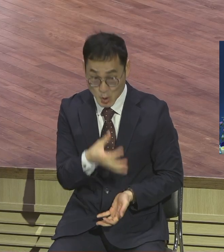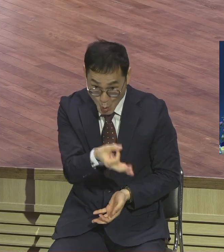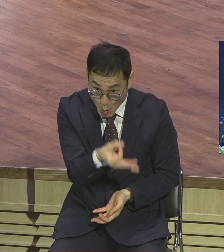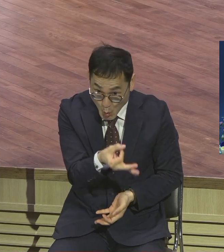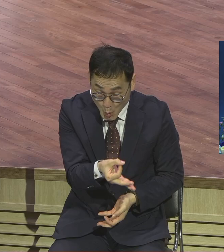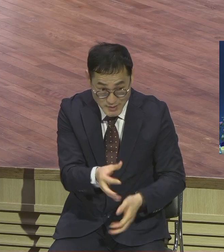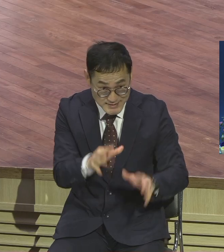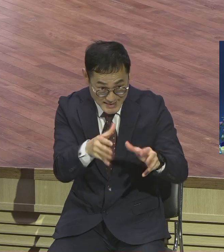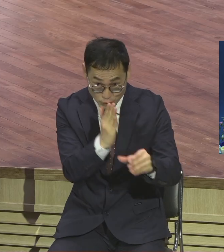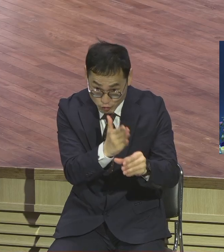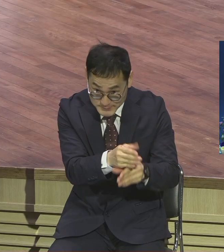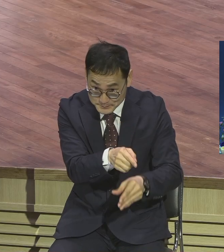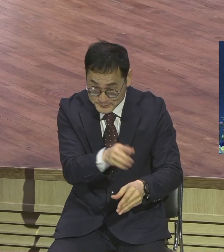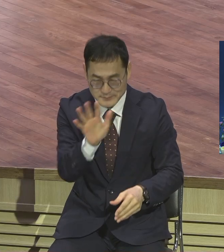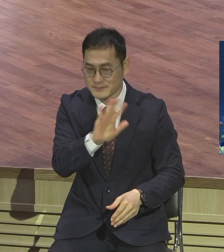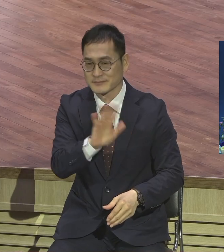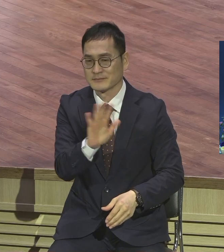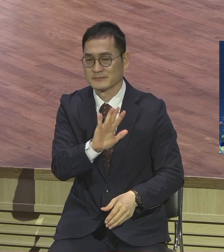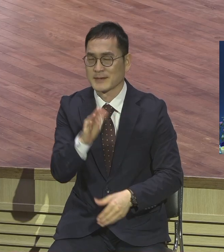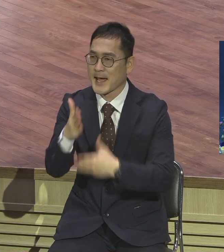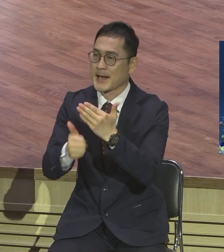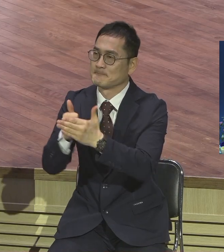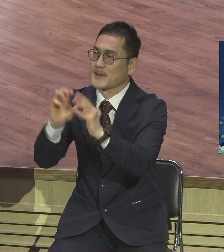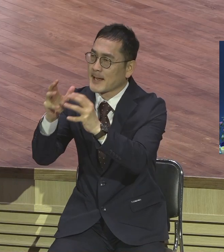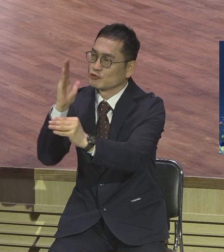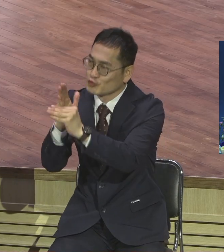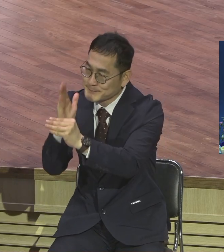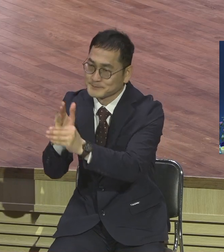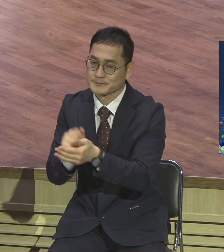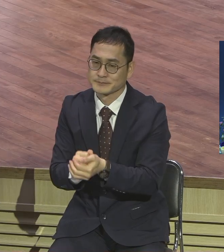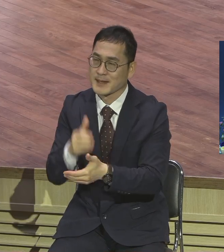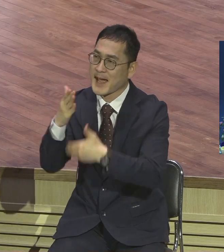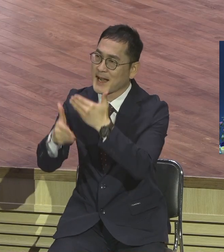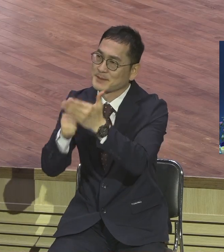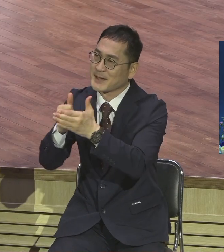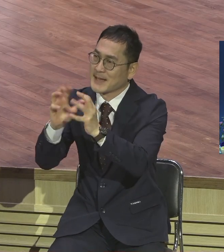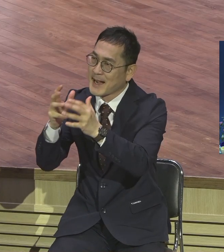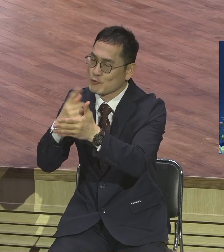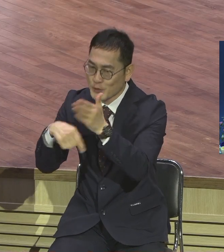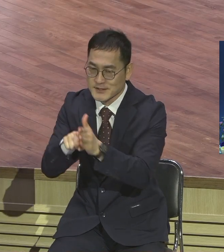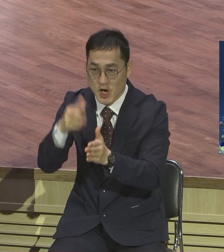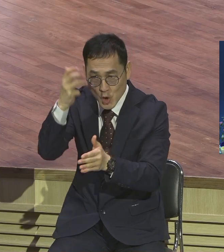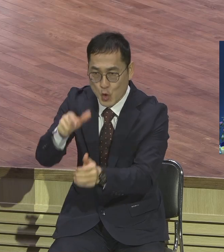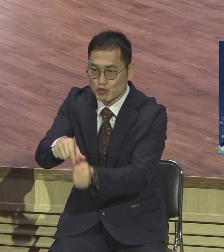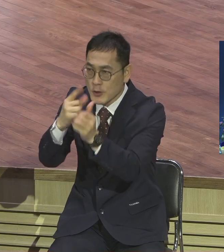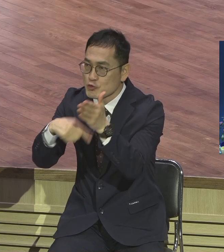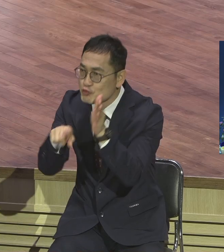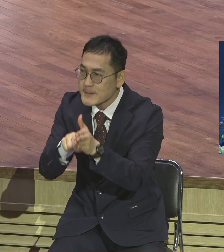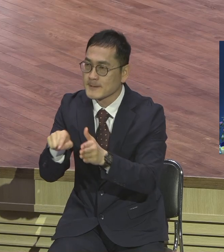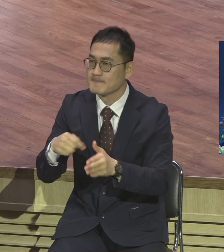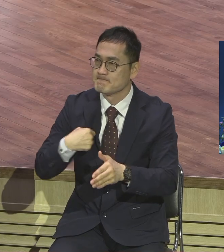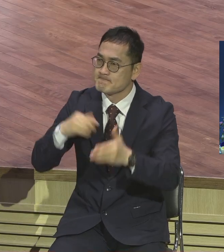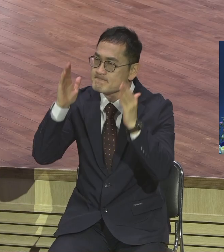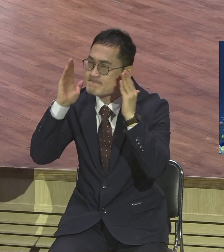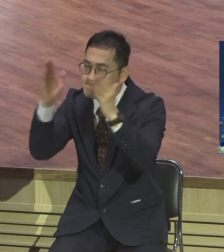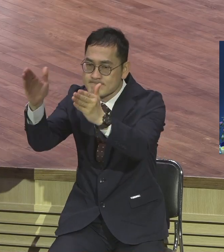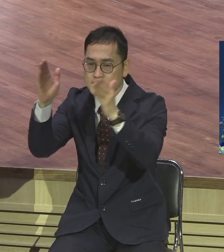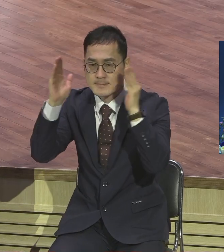중심으로 살아야지. 하나님 나라 확장을 해서 영원구원을 해서 이거 내 인생의 목표로 만들어야지. 예배 들으면서 자꾸 하나씩